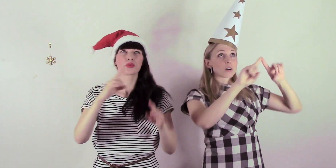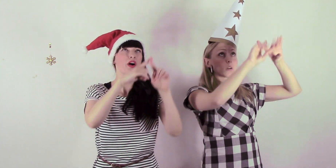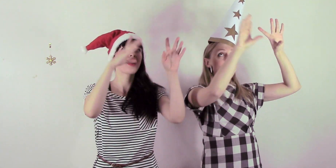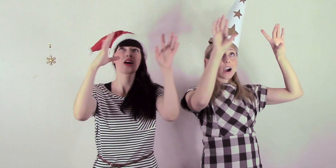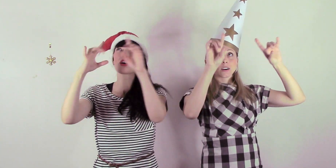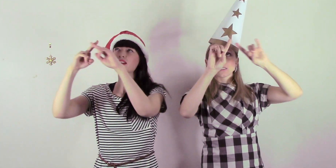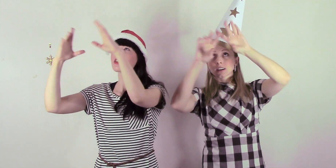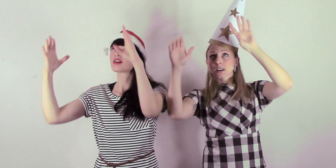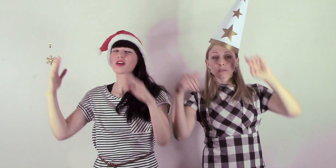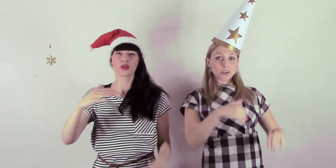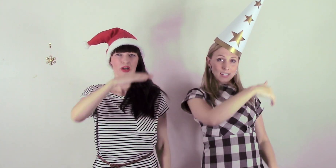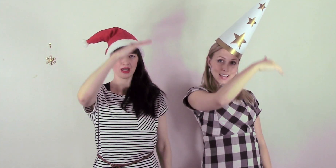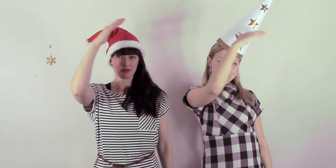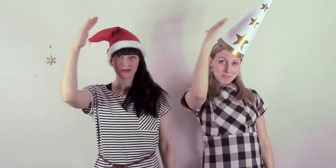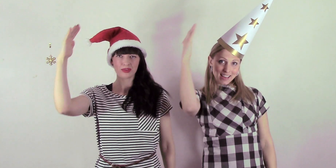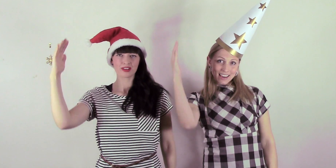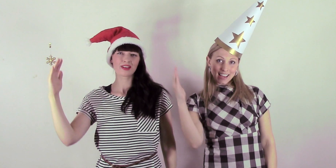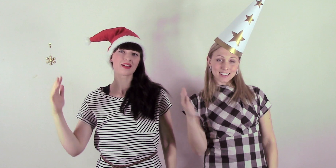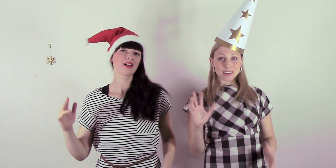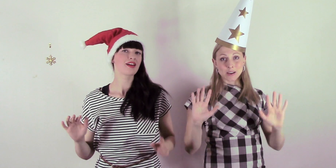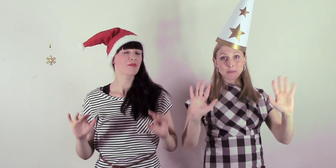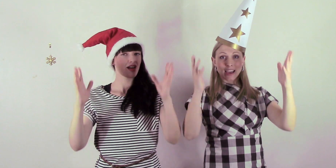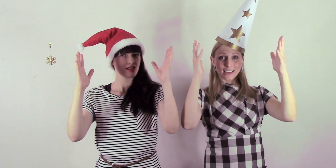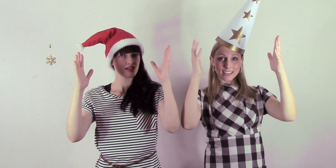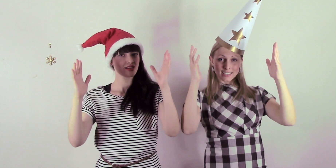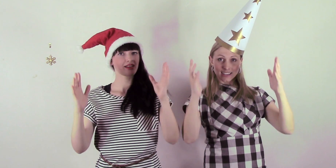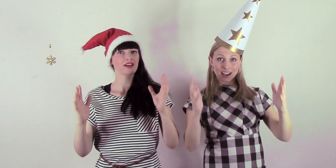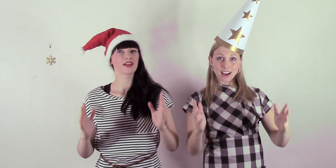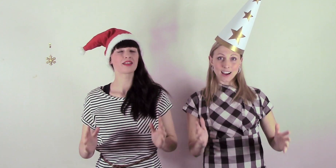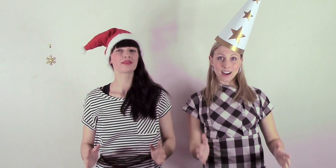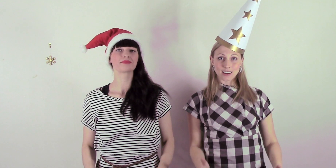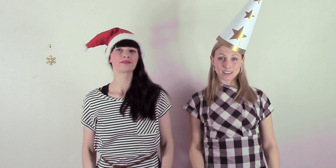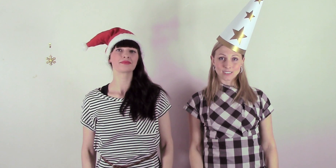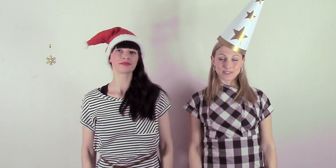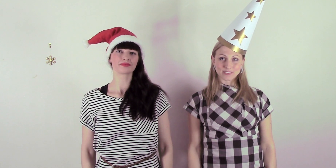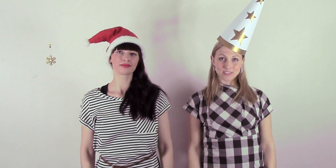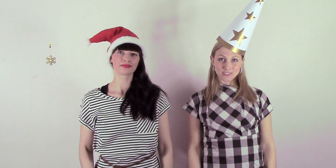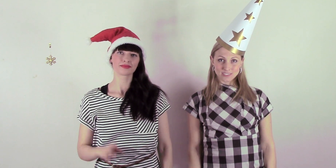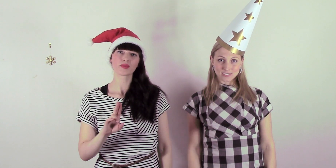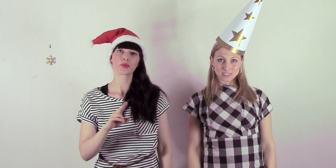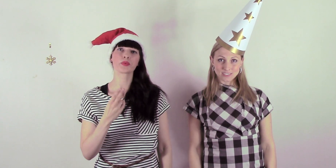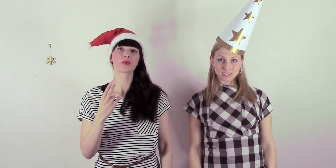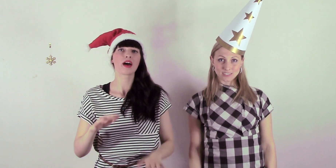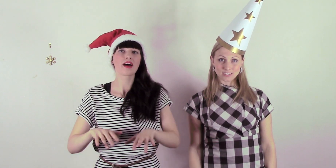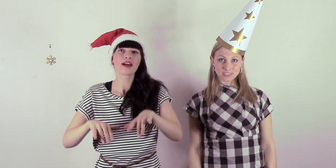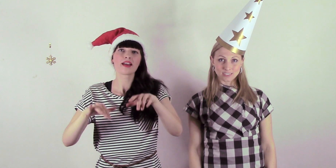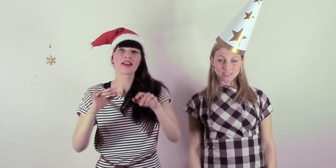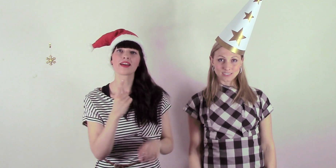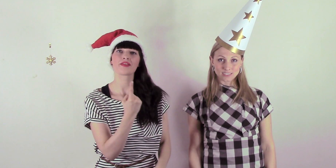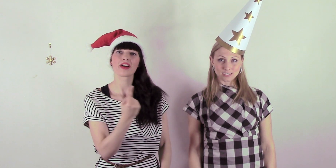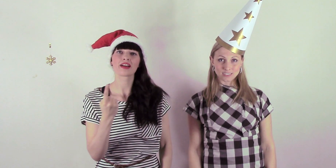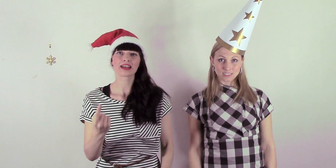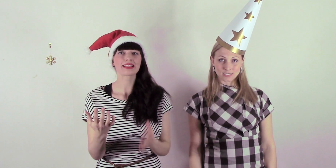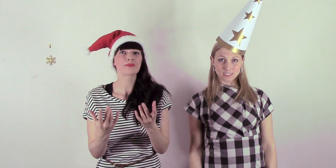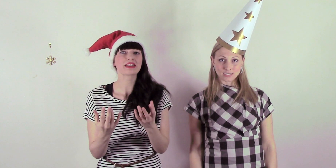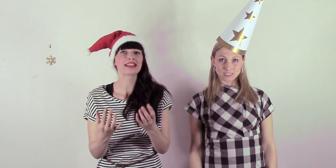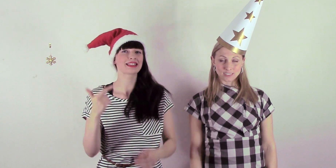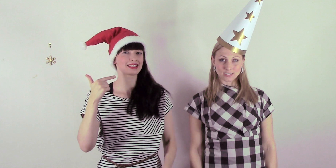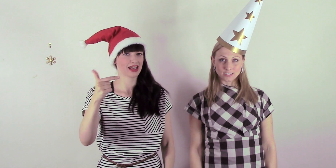Stjärnorna på himmelen Det blänkar Nu är eld ut i vars spis Vi